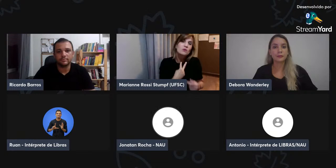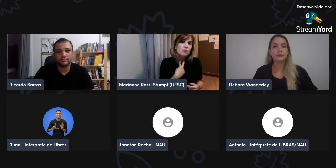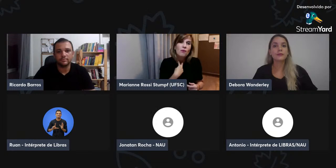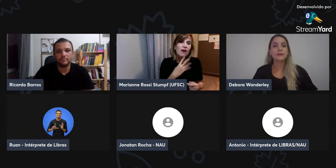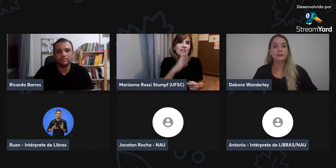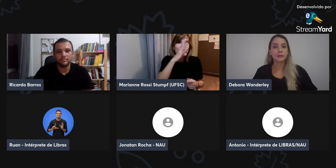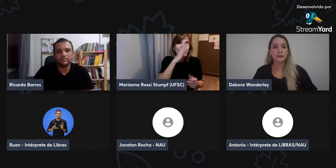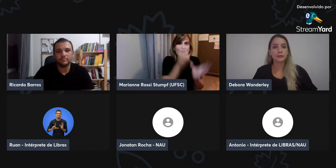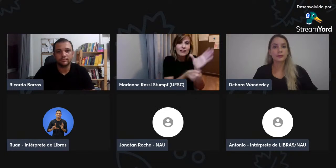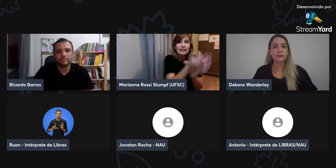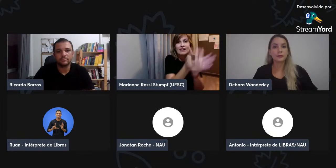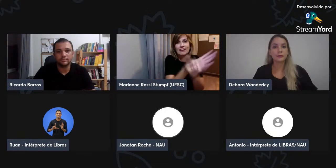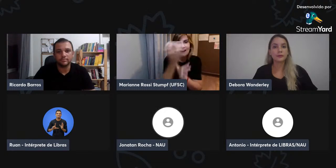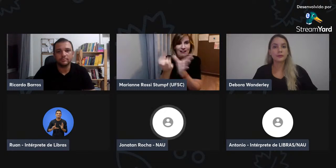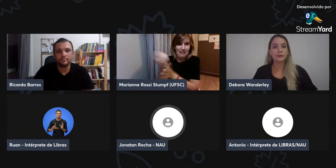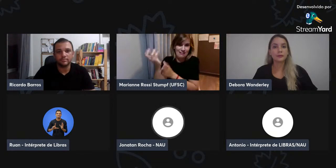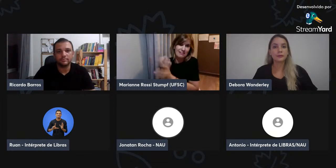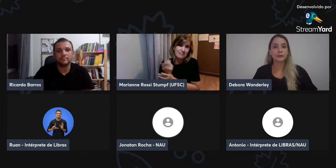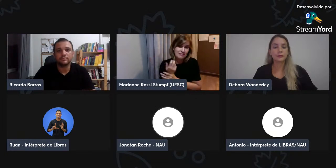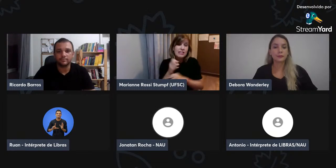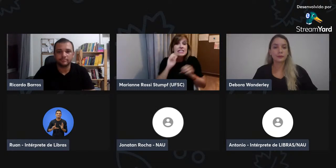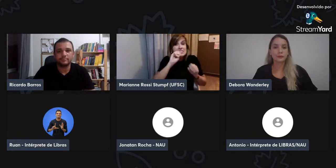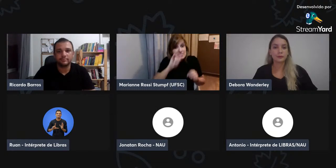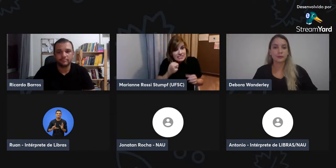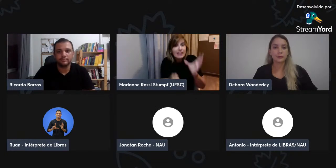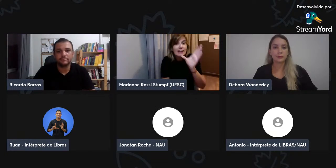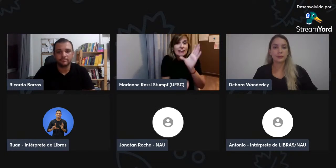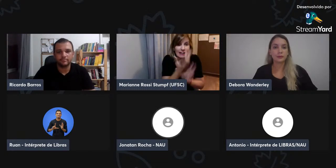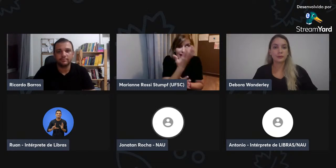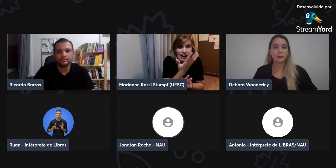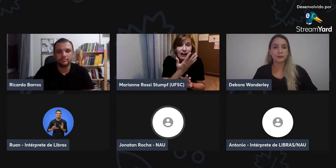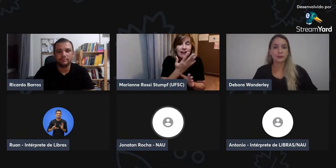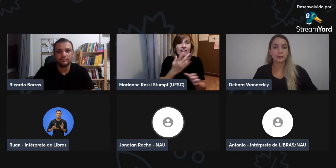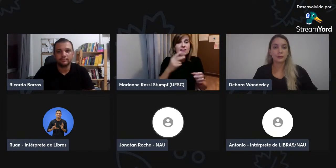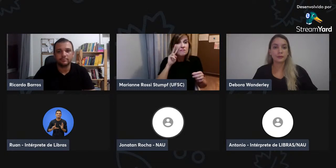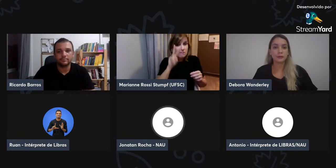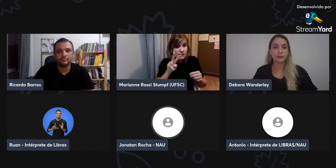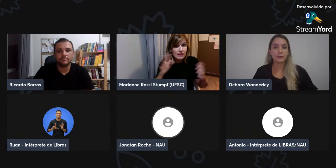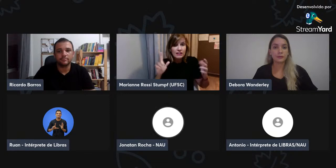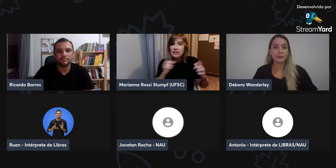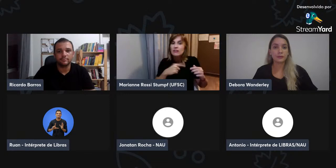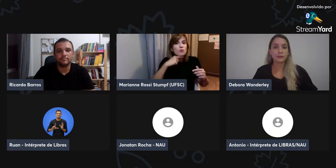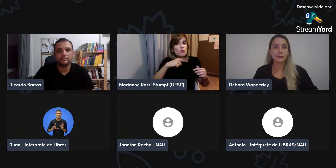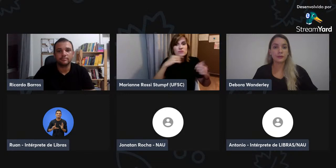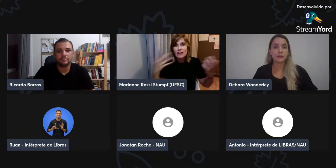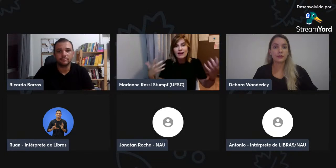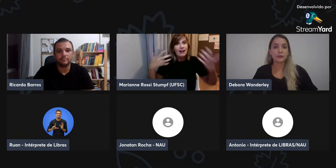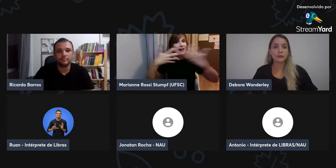ele supera, né? Então, surgimento de outros sistemas,